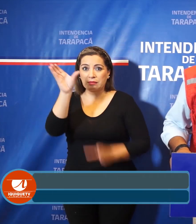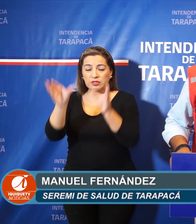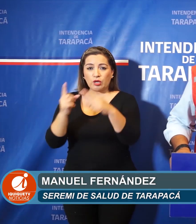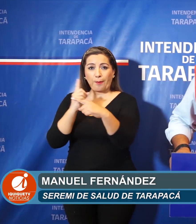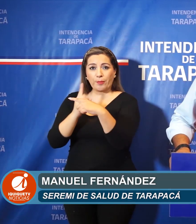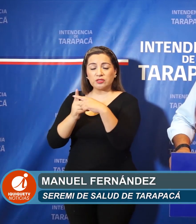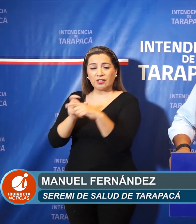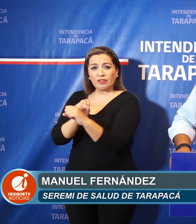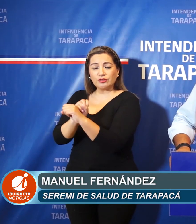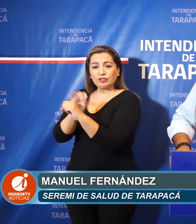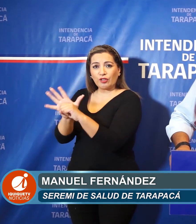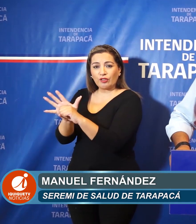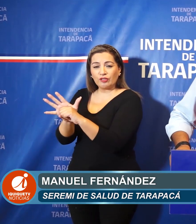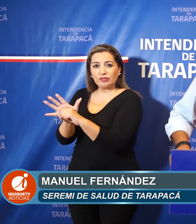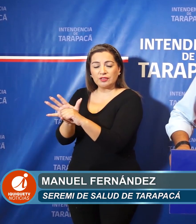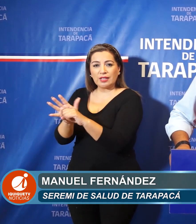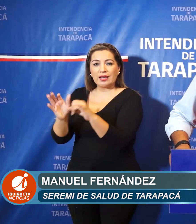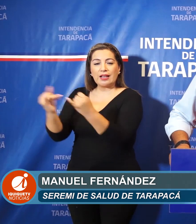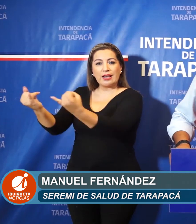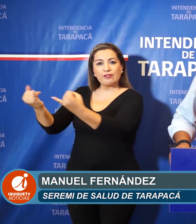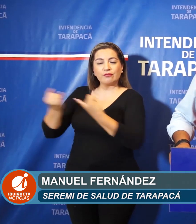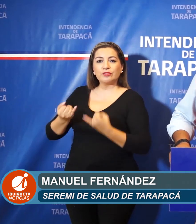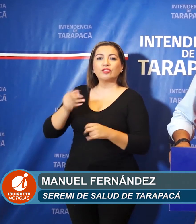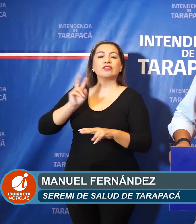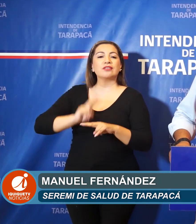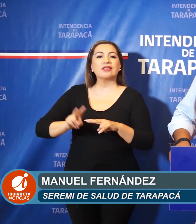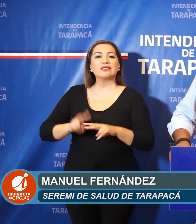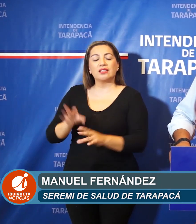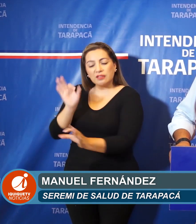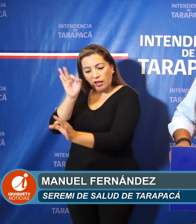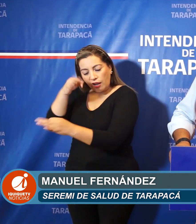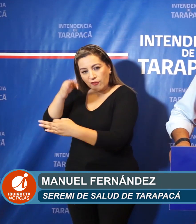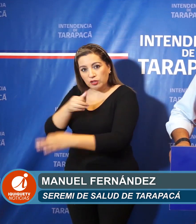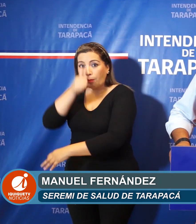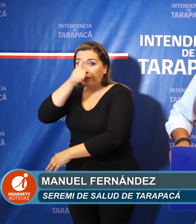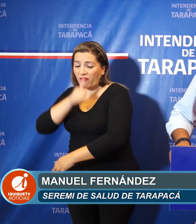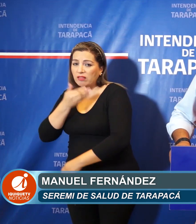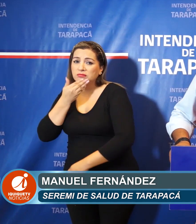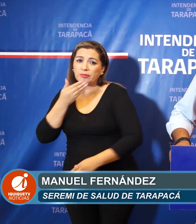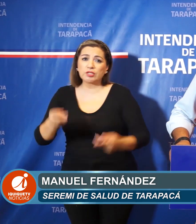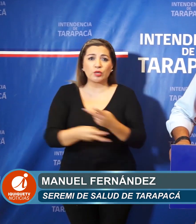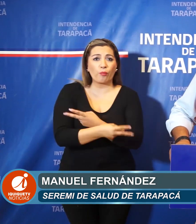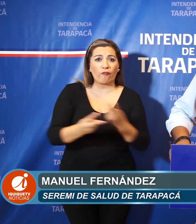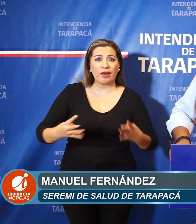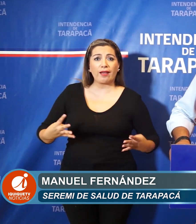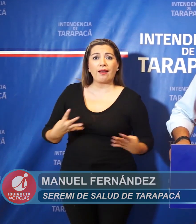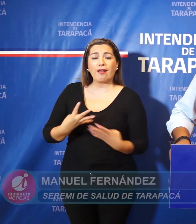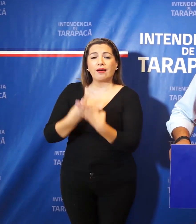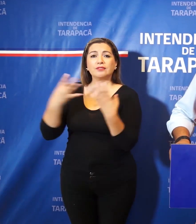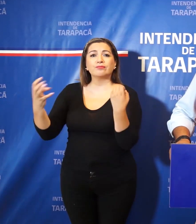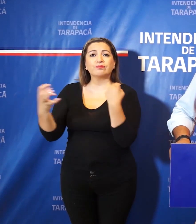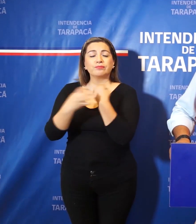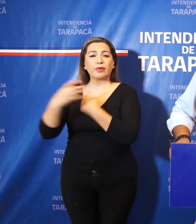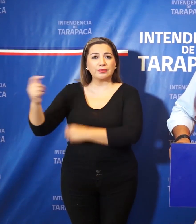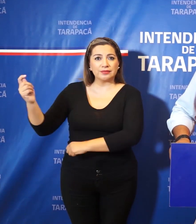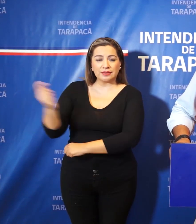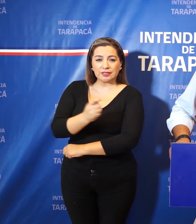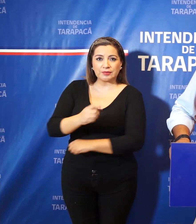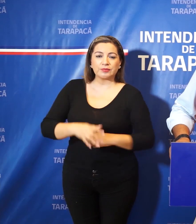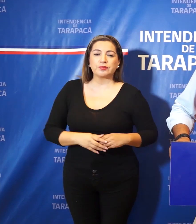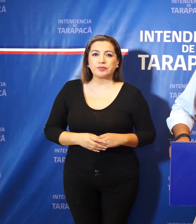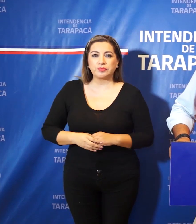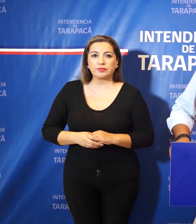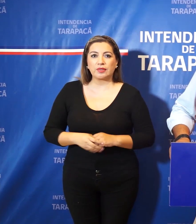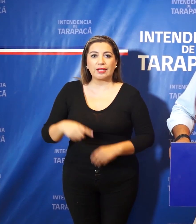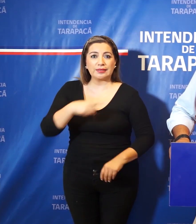positivos, según el análisis que han realizado a los laboratorios privados y públicos de la red de Tarapacá. De